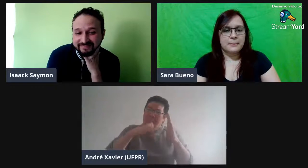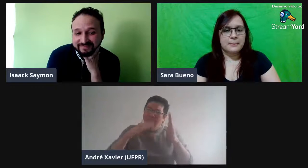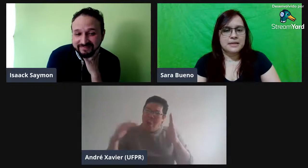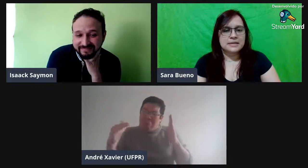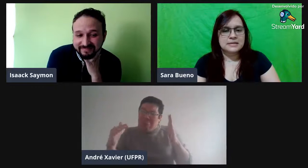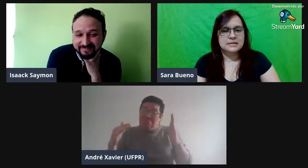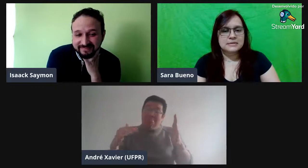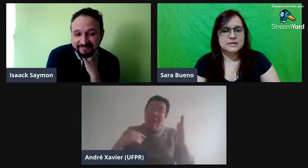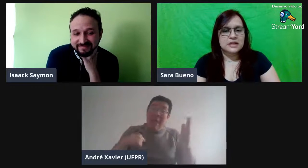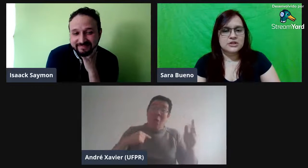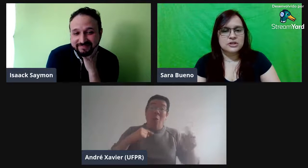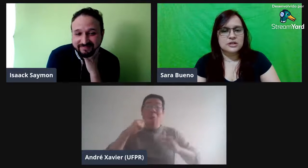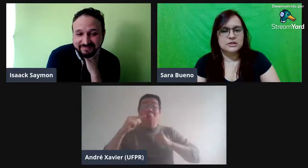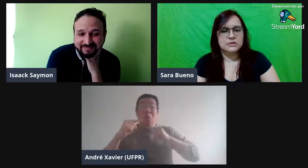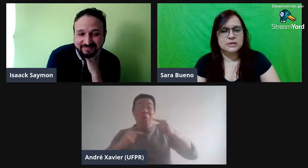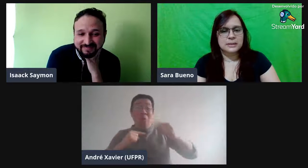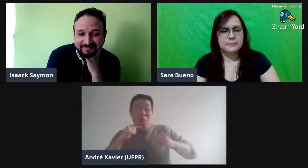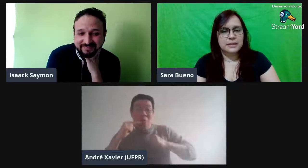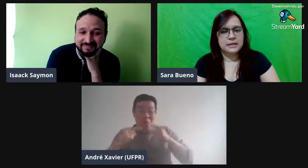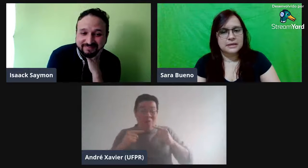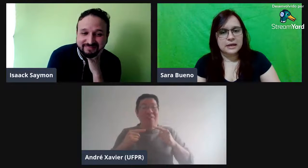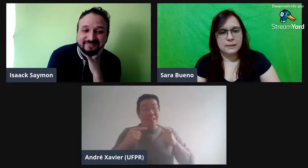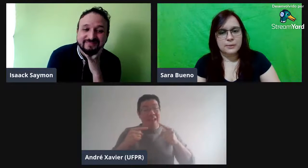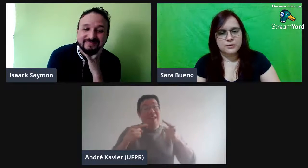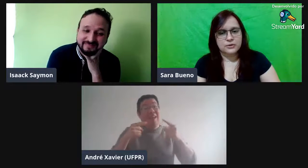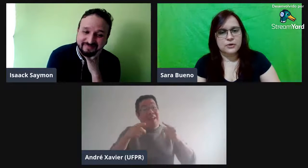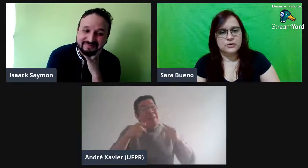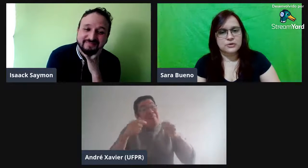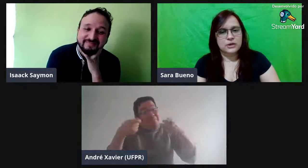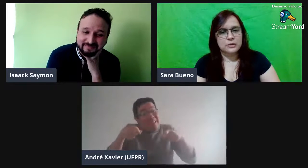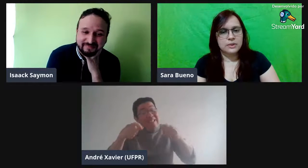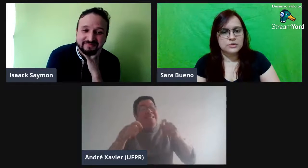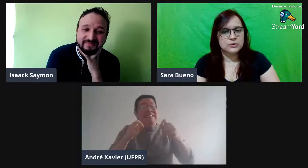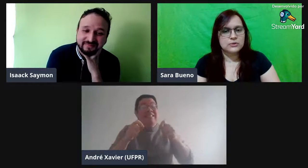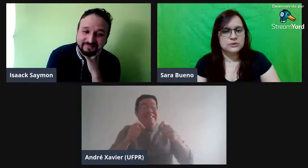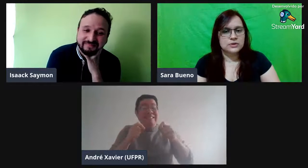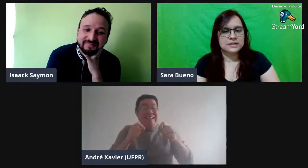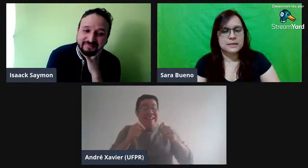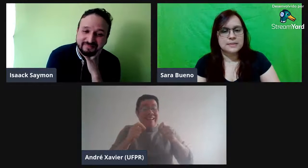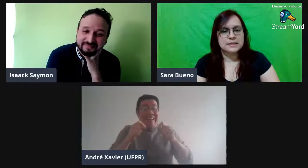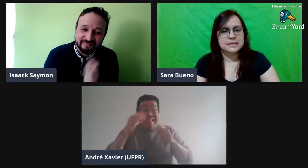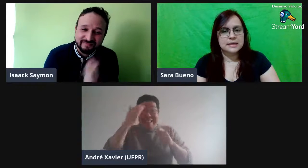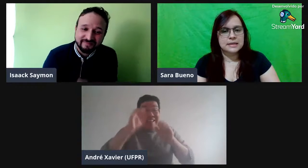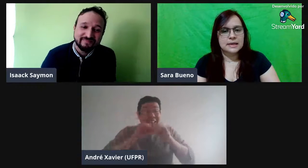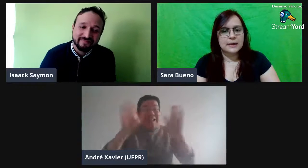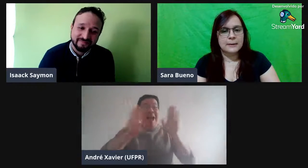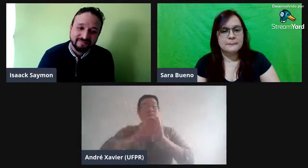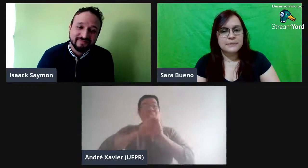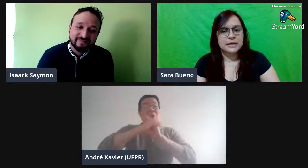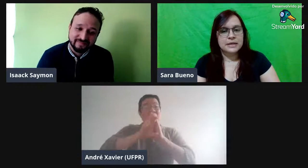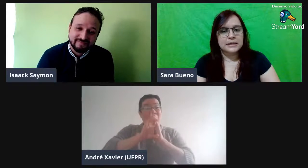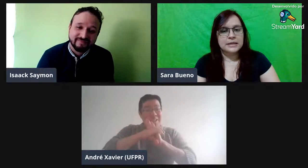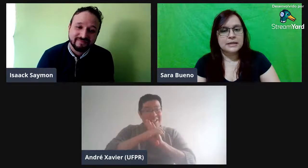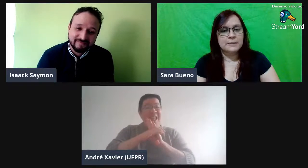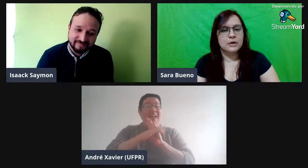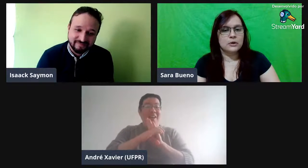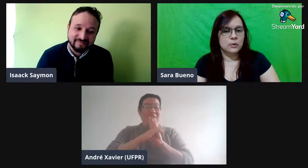Mas, você acha que isso se aplica a prosódia? Eu tenho minhas dúvidas, né? Precisaria entender melhor o